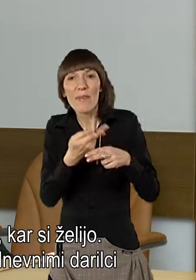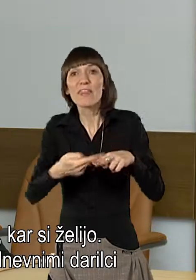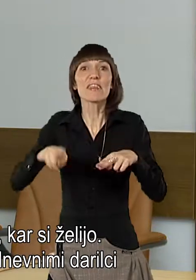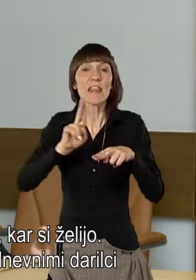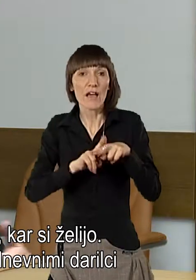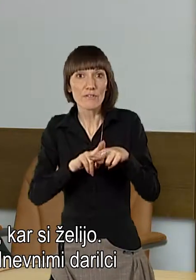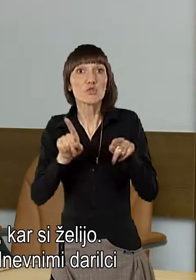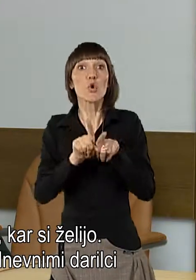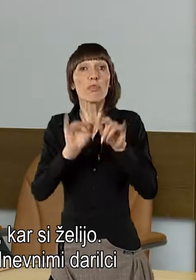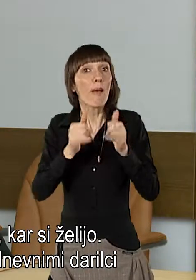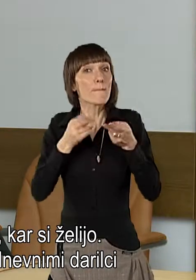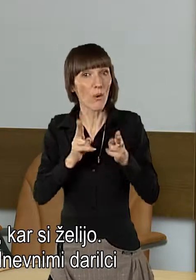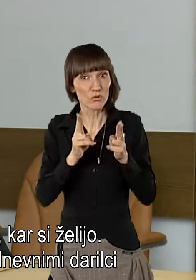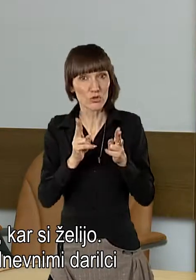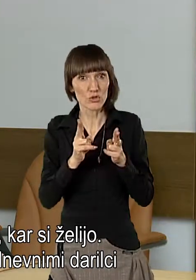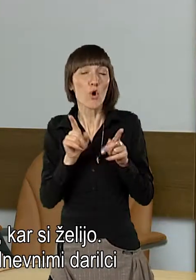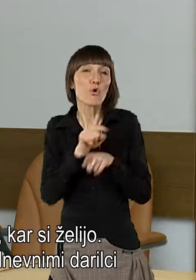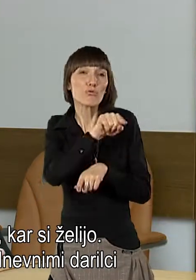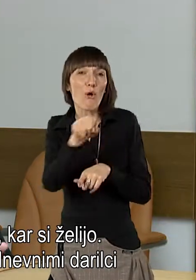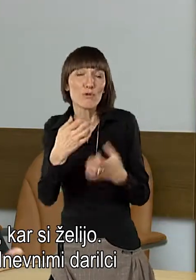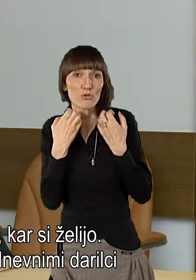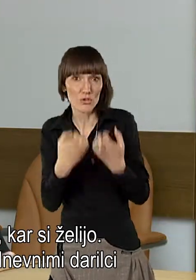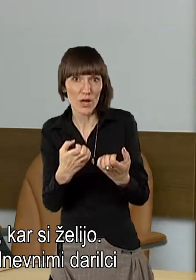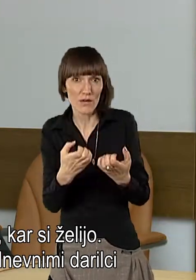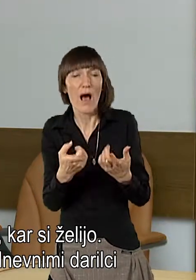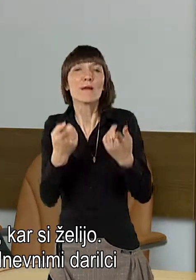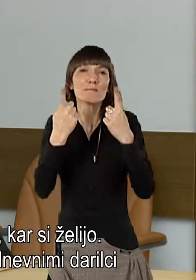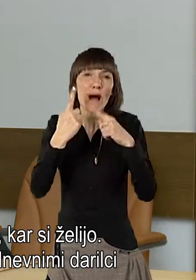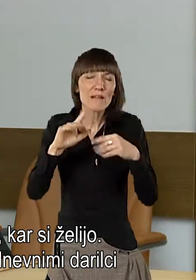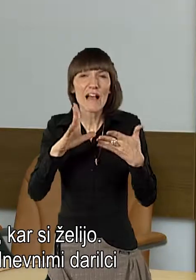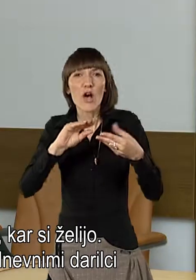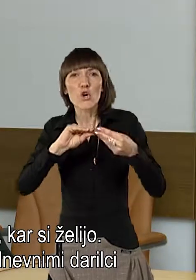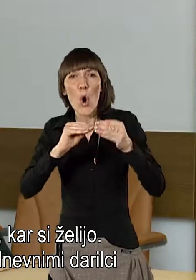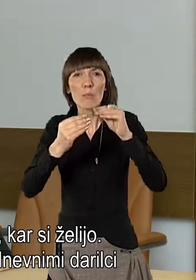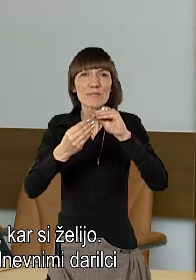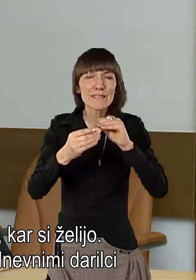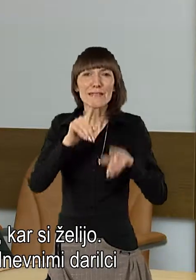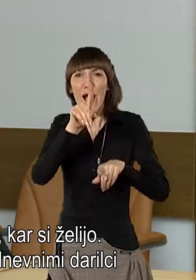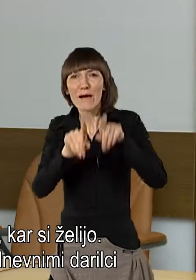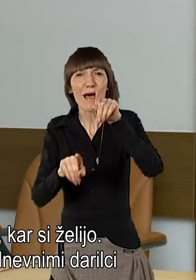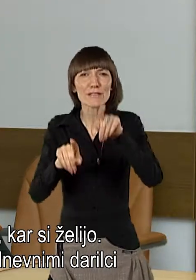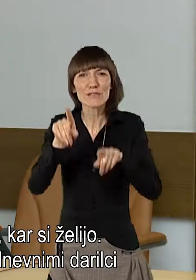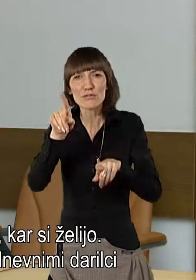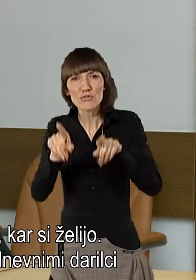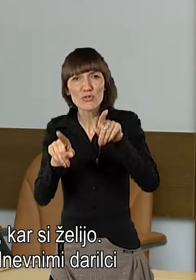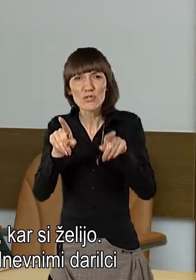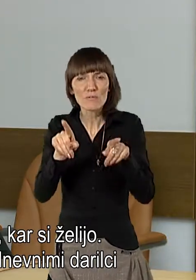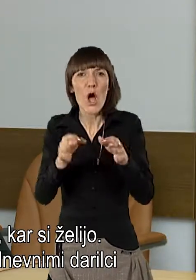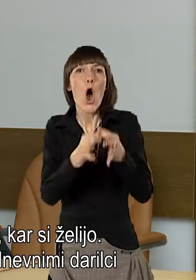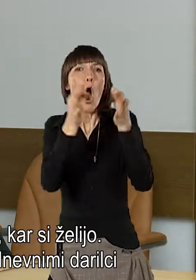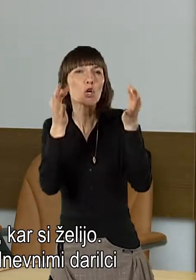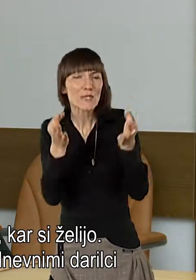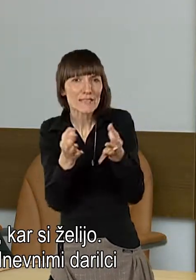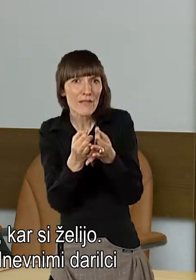vedno maksimum, oziroma tist, kar si želijo, oziroma kombiniramo to z raznoraznimi, bom rekla,